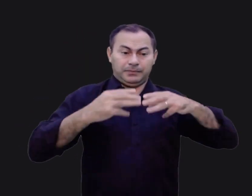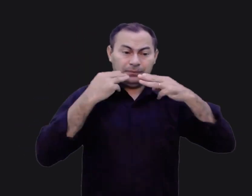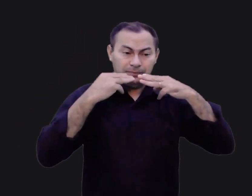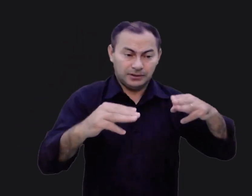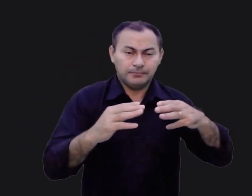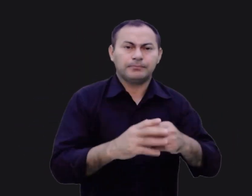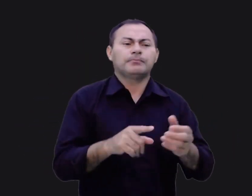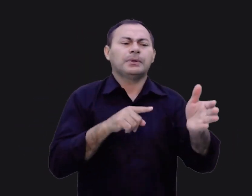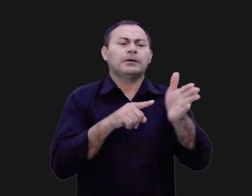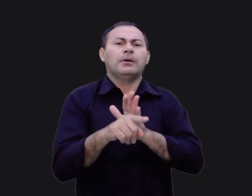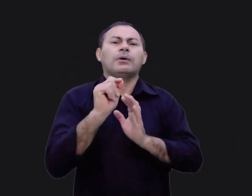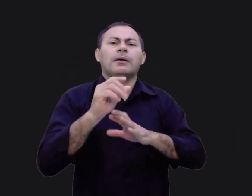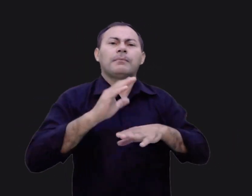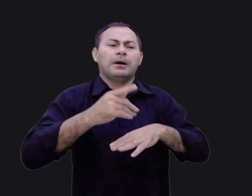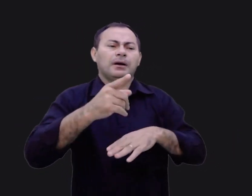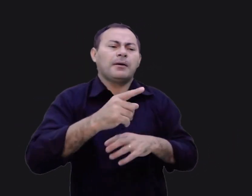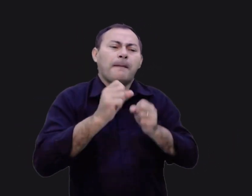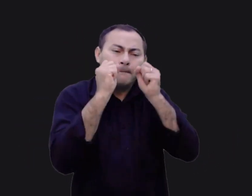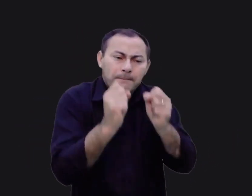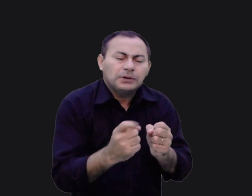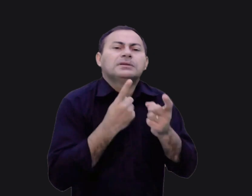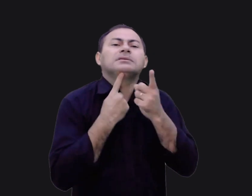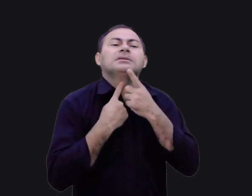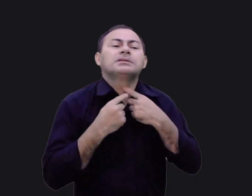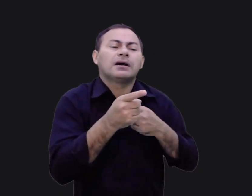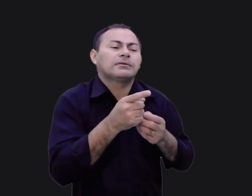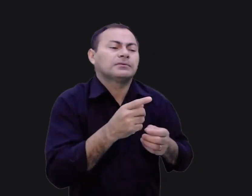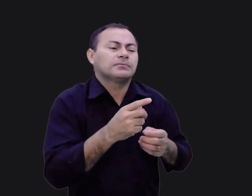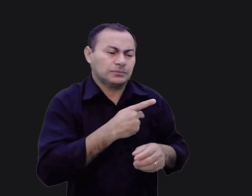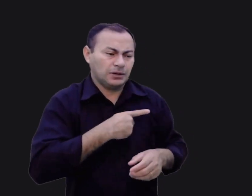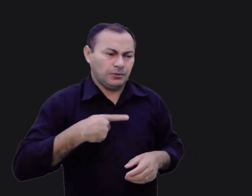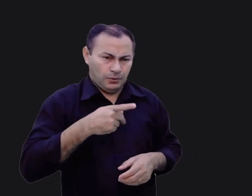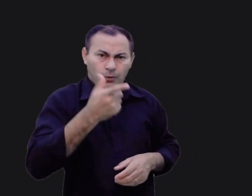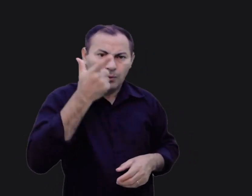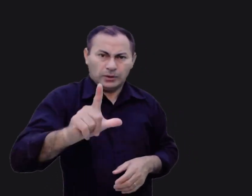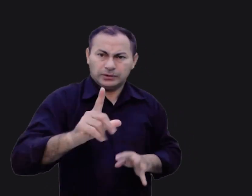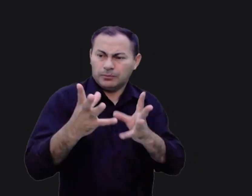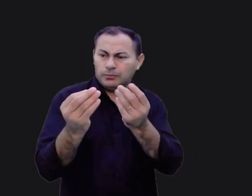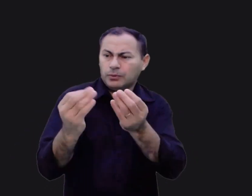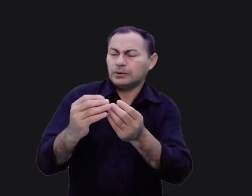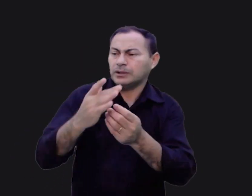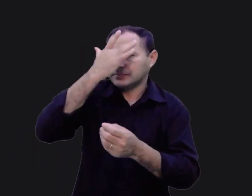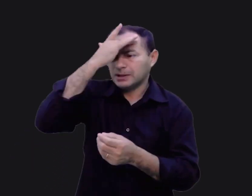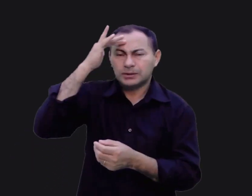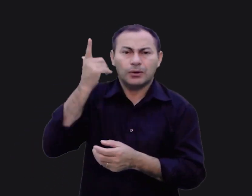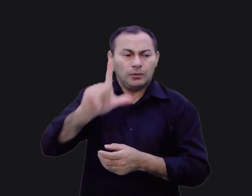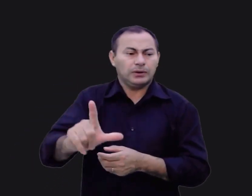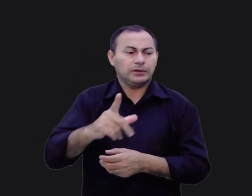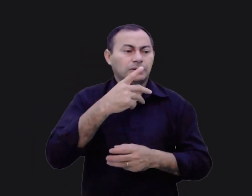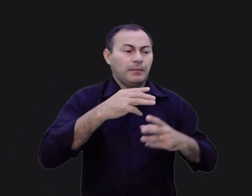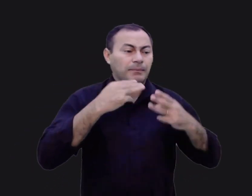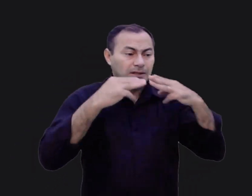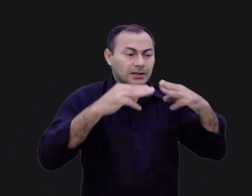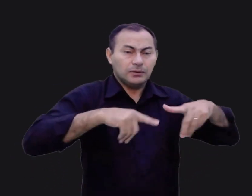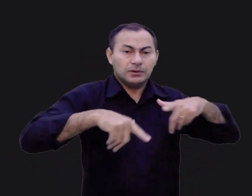Eu perguntei, O que mais o senhor poderia desejar? O senhor conquistou tantas Canaãs em seu ministério?